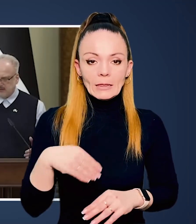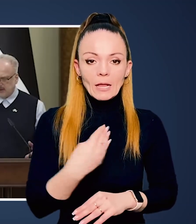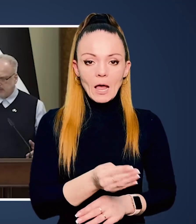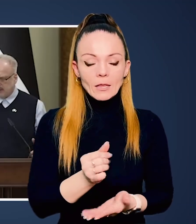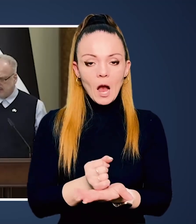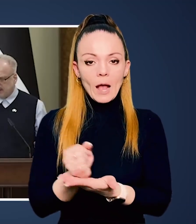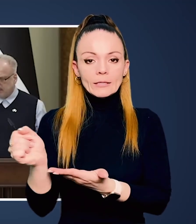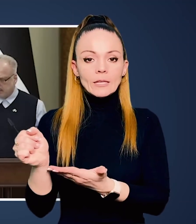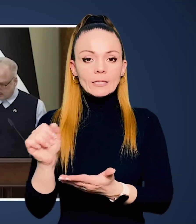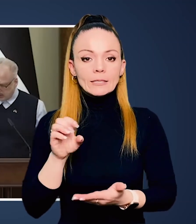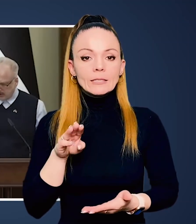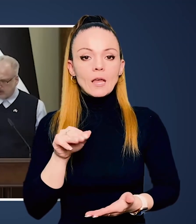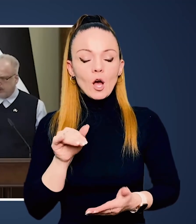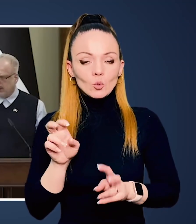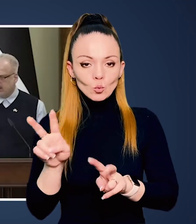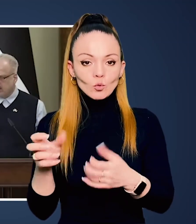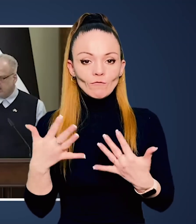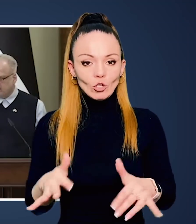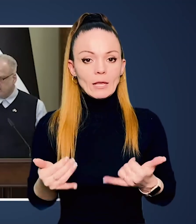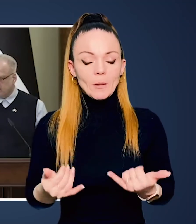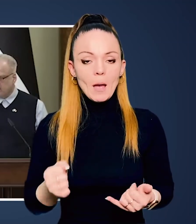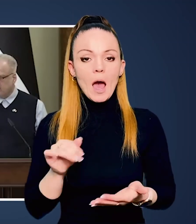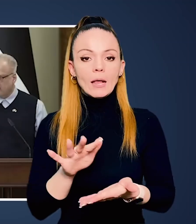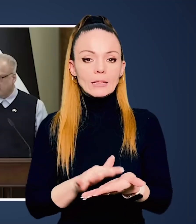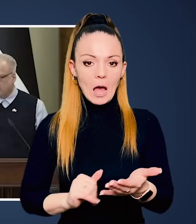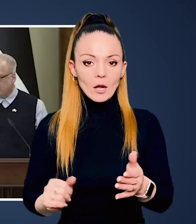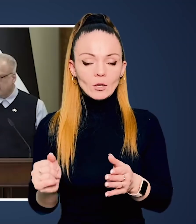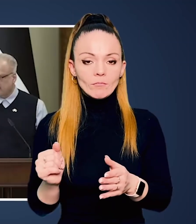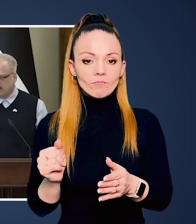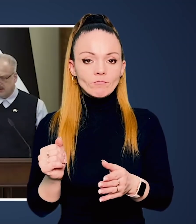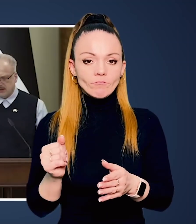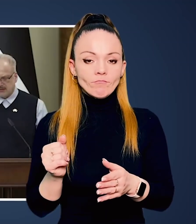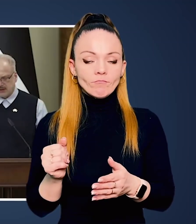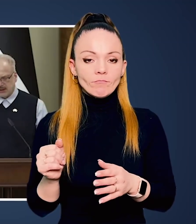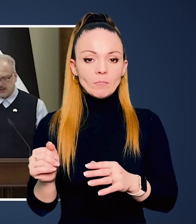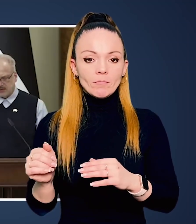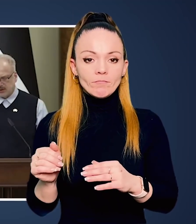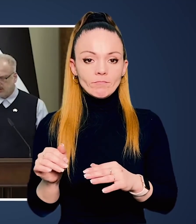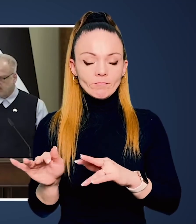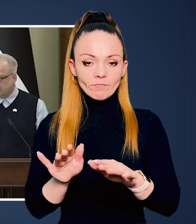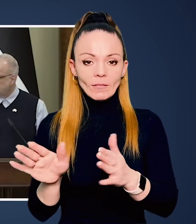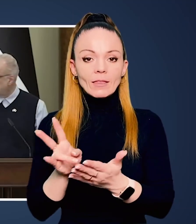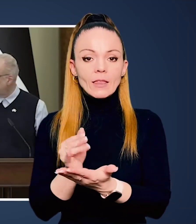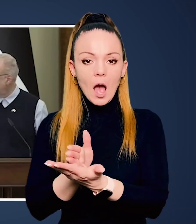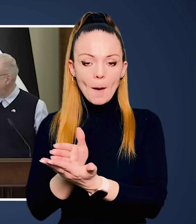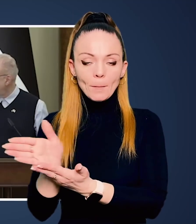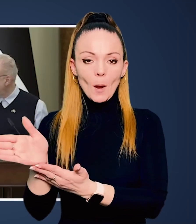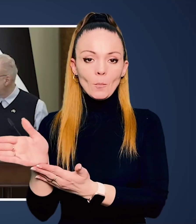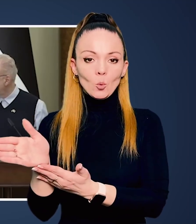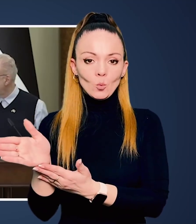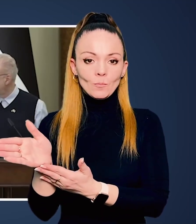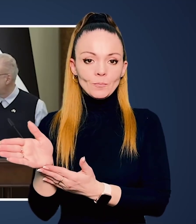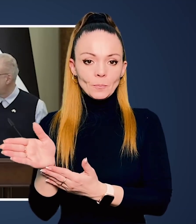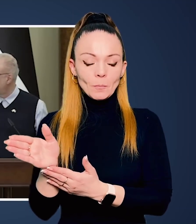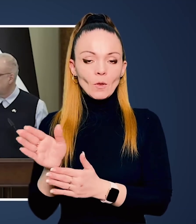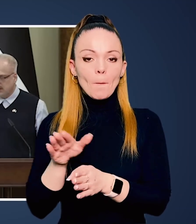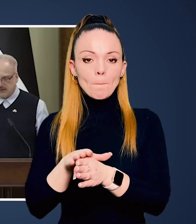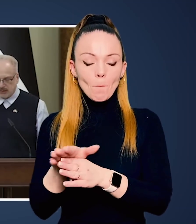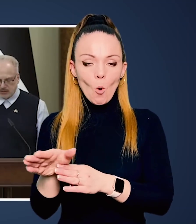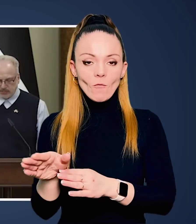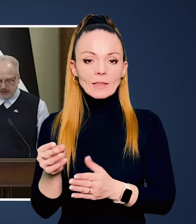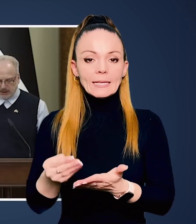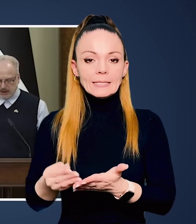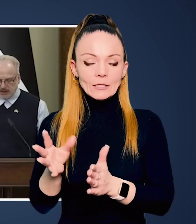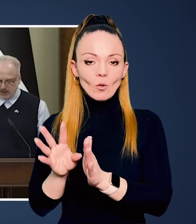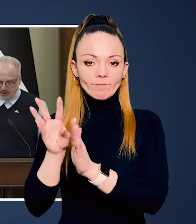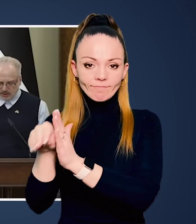з політичних причин надати кандидатський статус уже тепер, а далі поступом йти вже і в напрямку